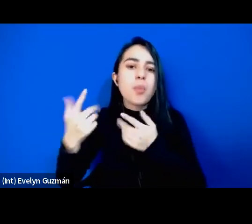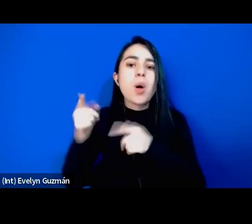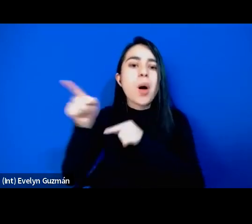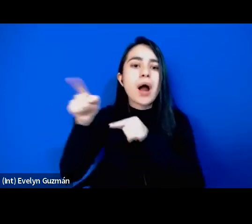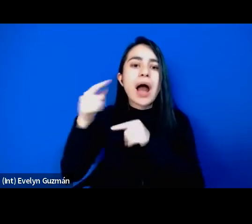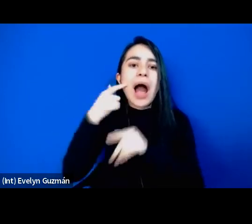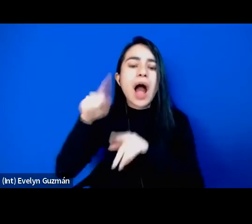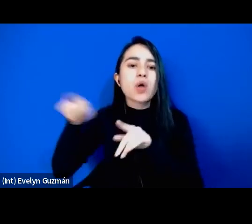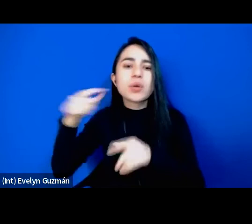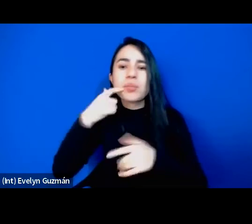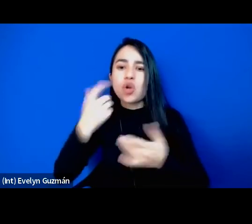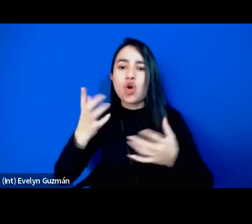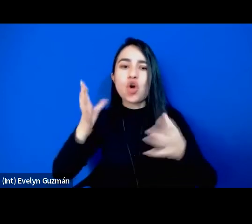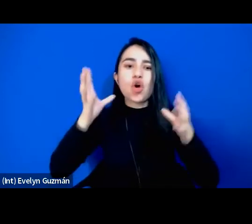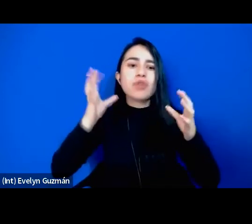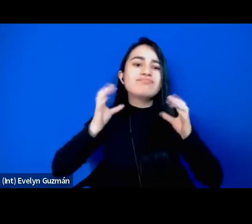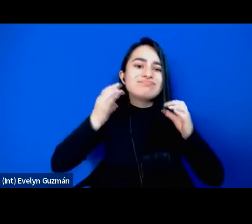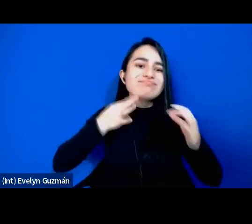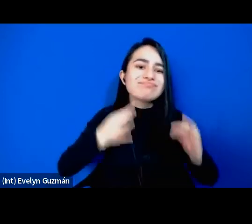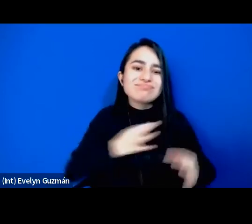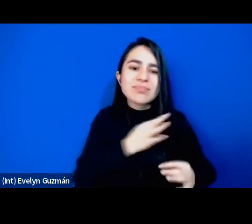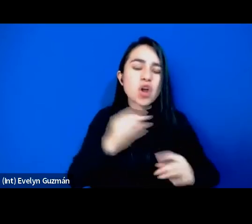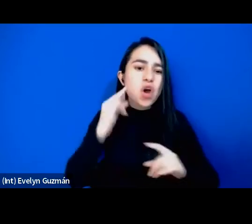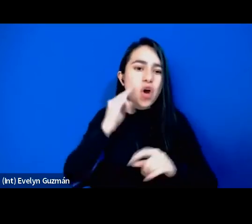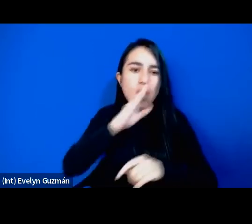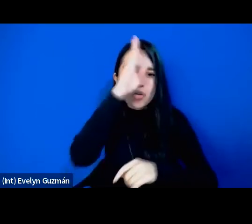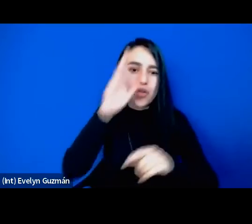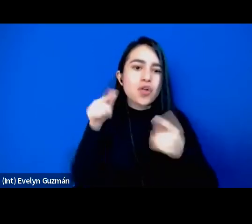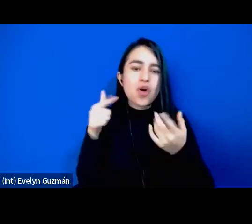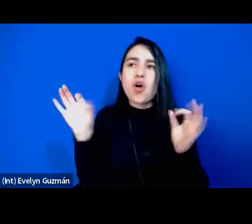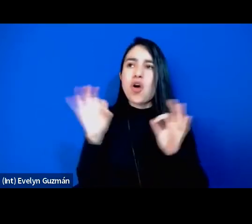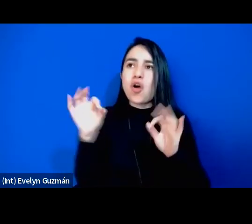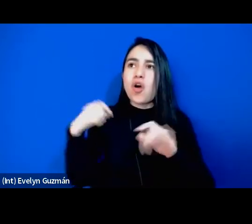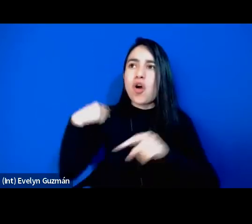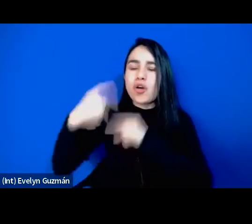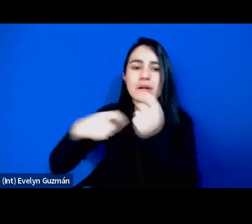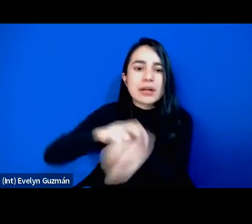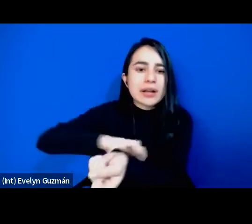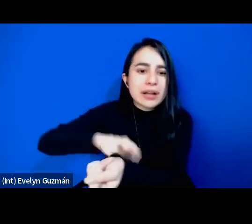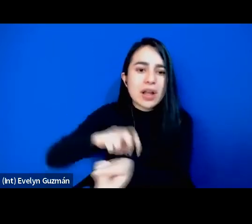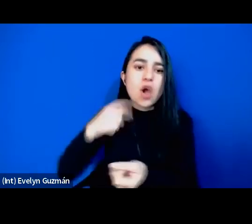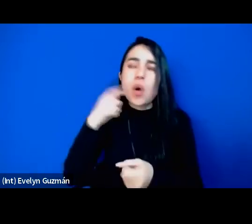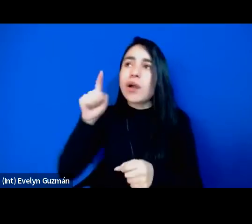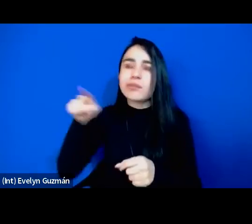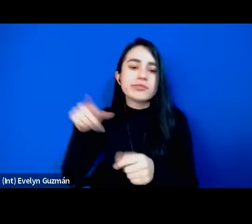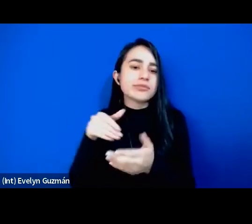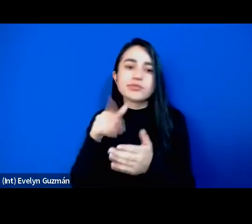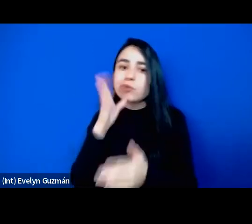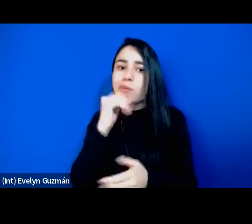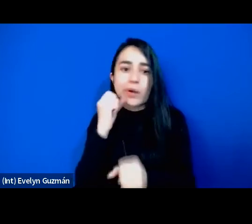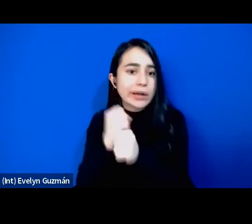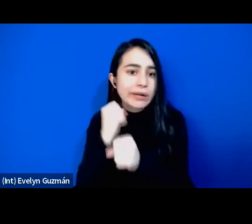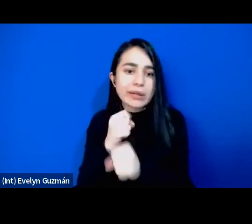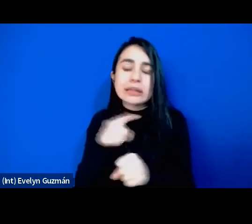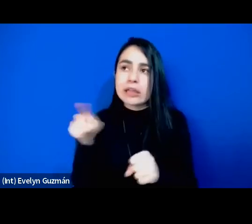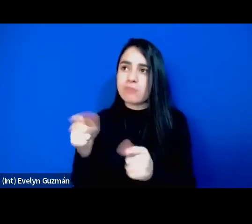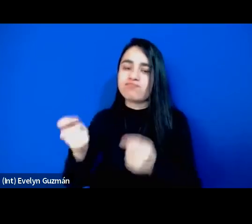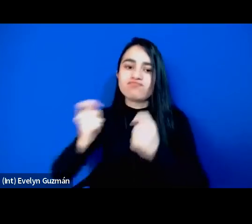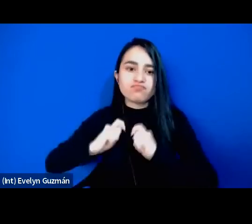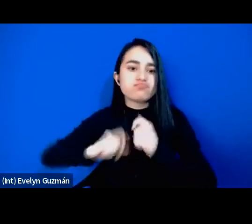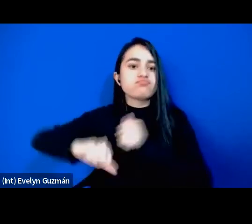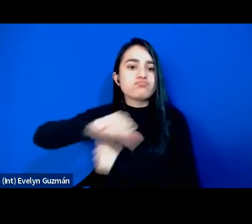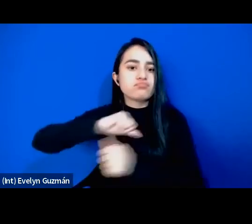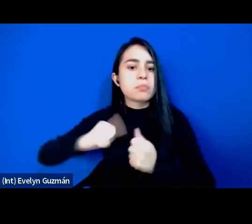despojo corporal la racialización el individualismo la explotación laboral entonces vemos que hay unos usos